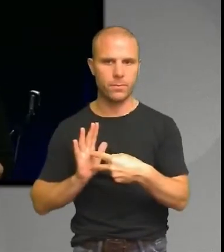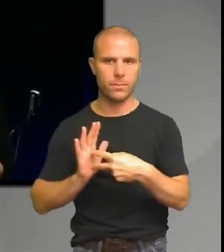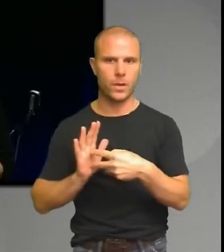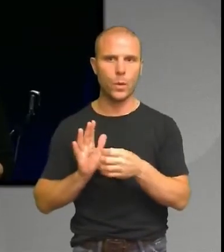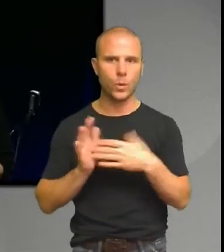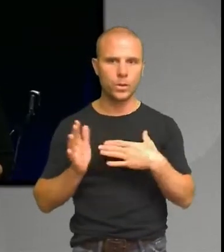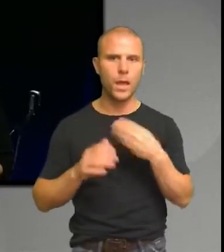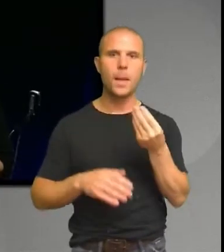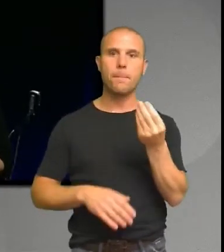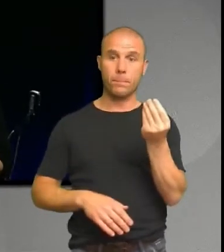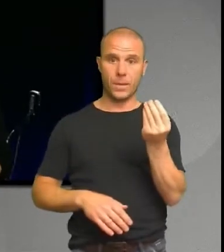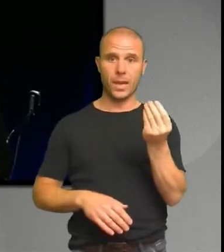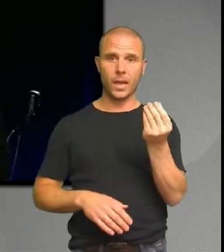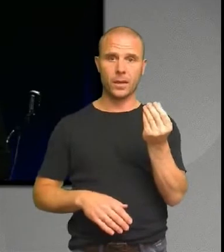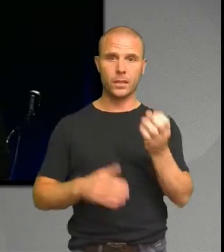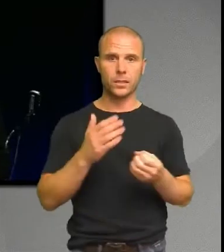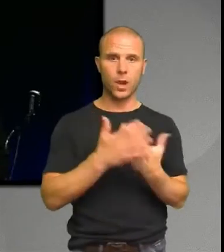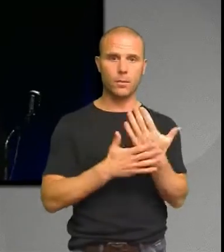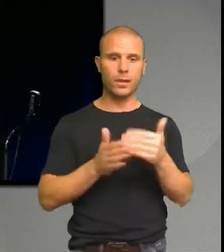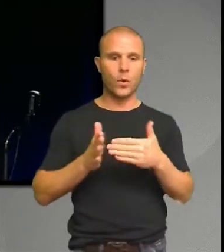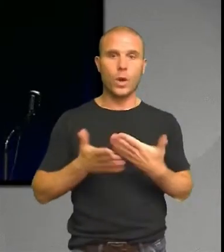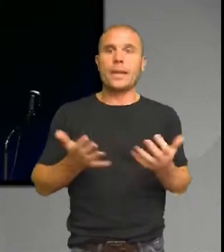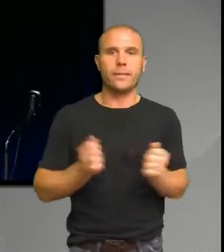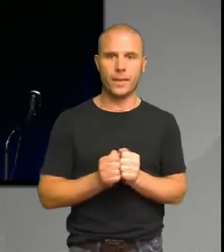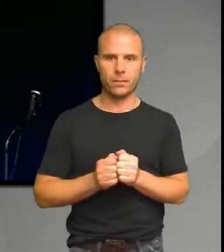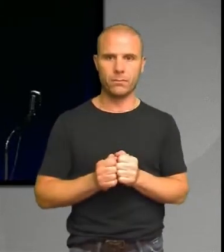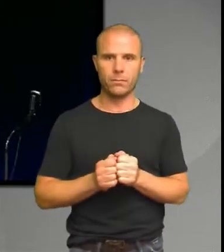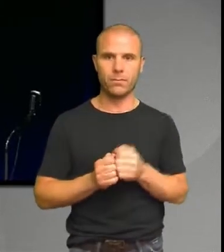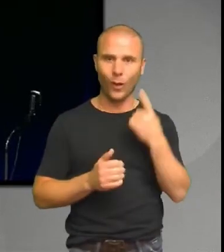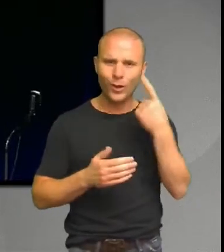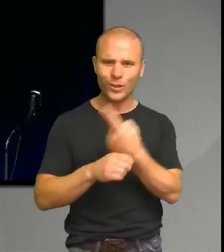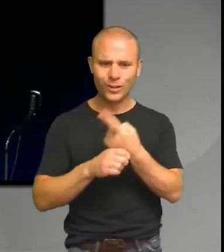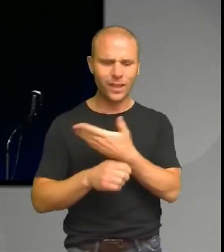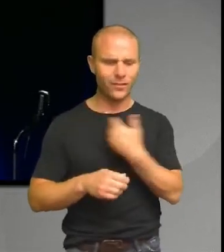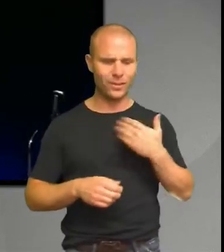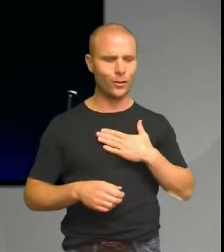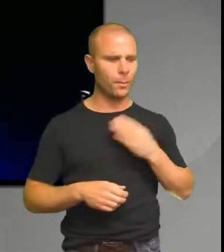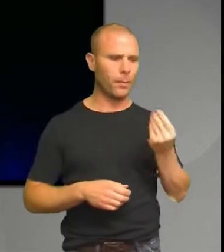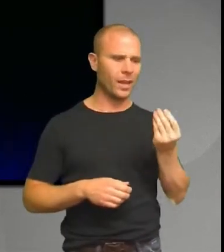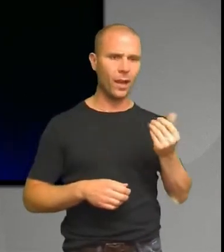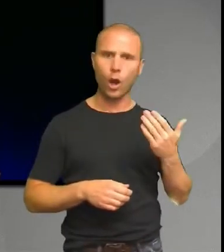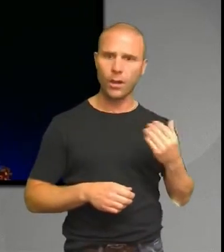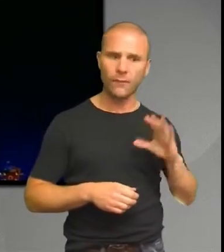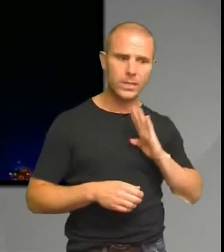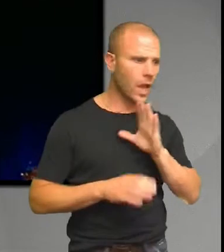Pengar skapas ur ingenting. Det kan låta konstigt. tar pengar för givet. låter orimligt. Men precis så är det. Det finns en viss